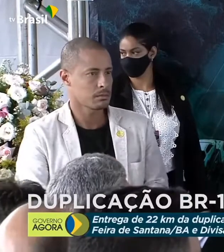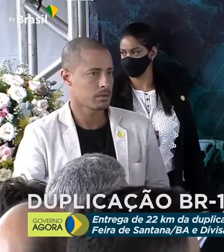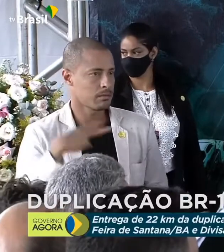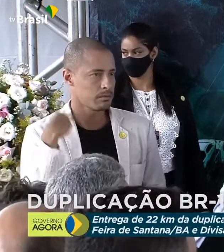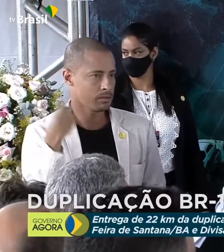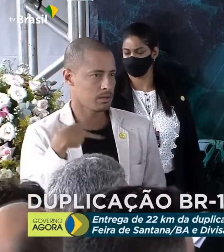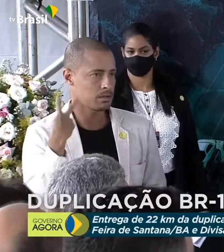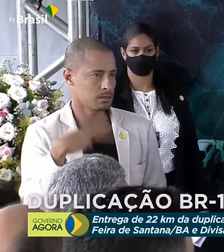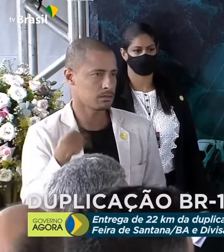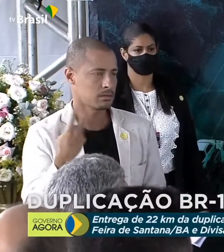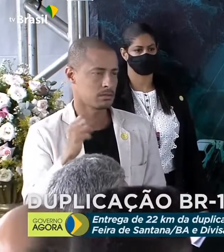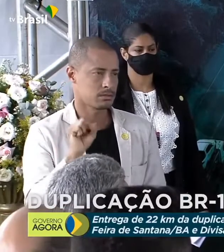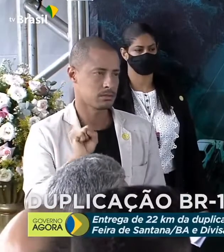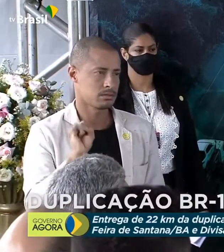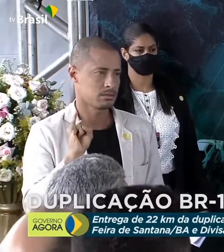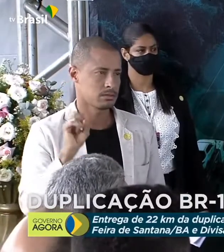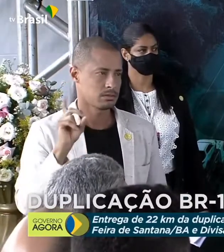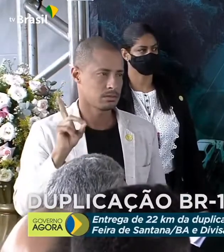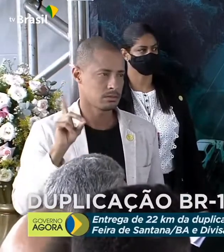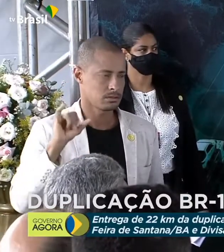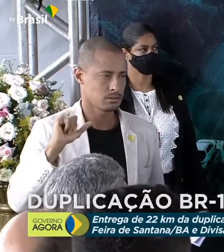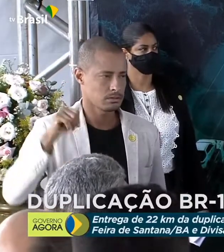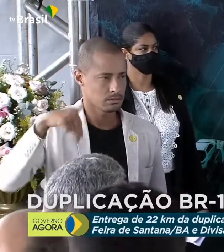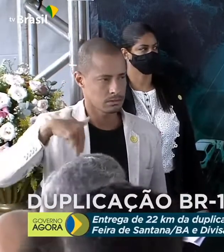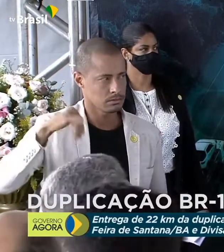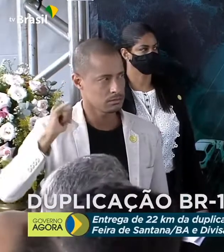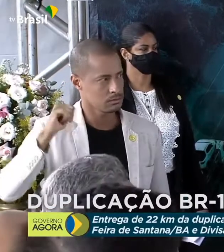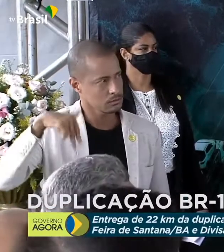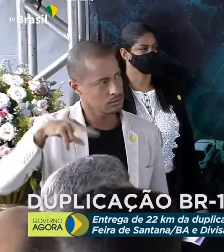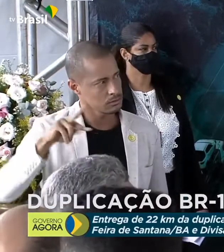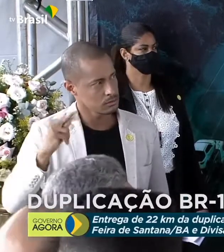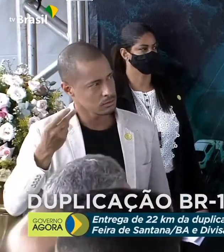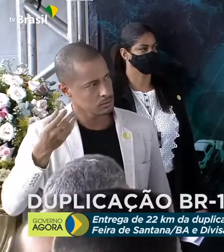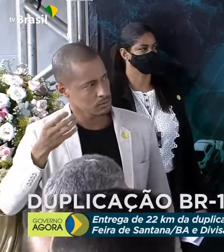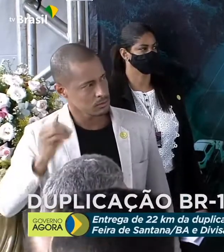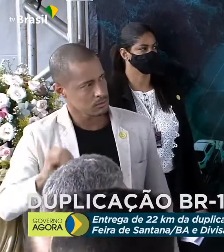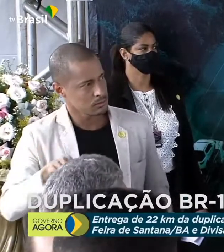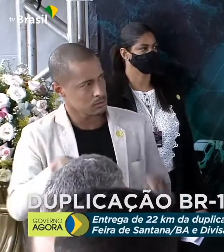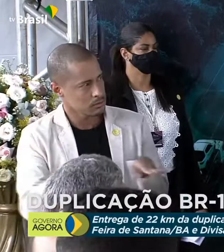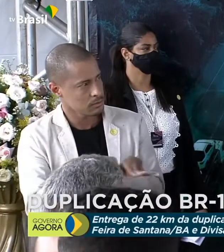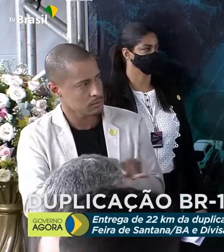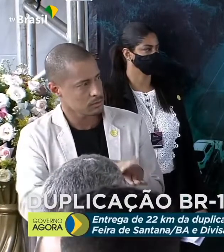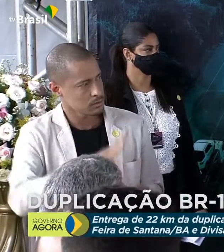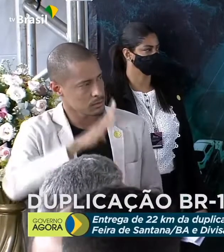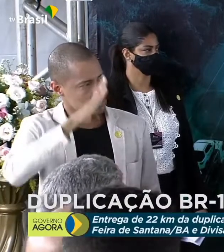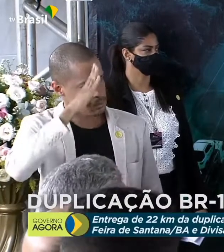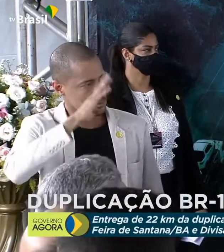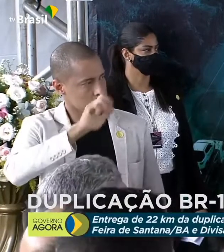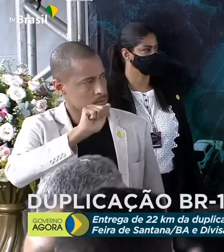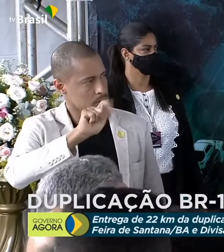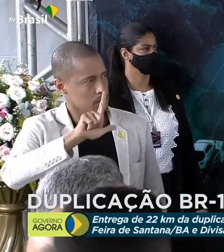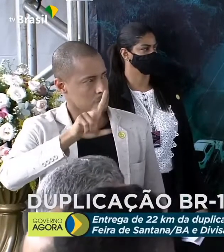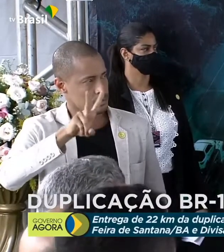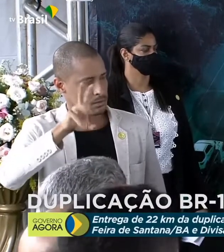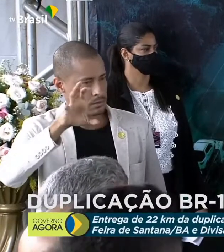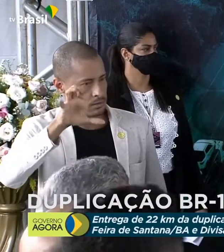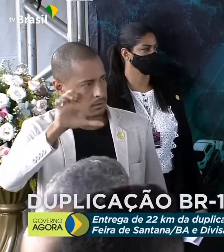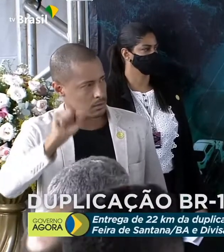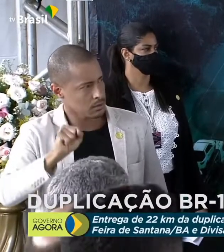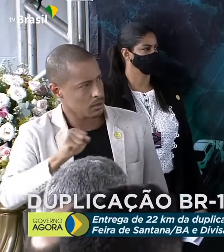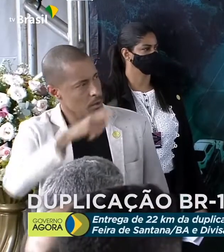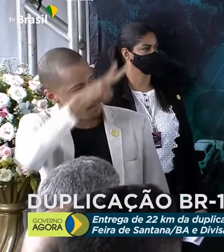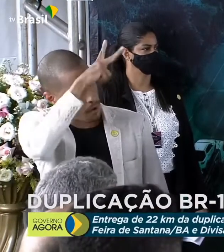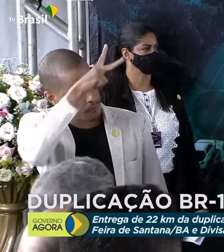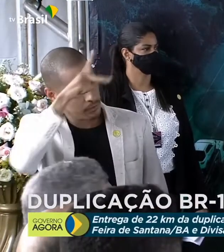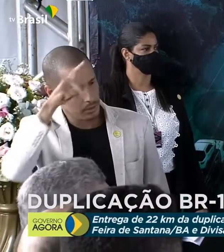vereador Sidininho, os deputados estaduais, em nome do capitão Alde, e falo aqui do prefeito